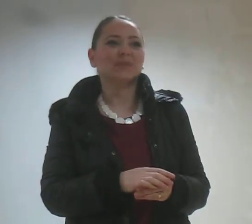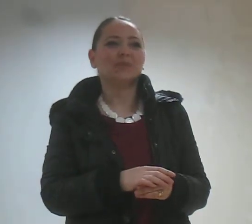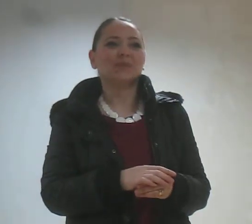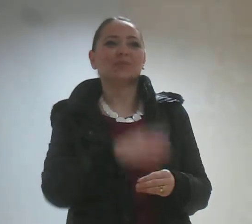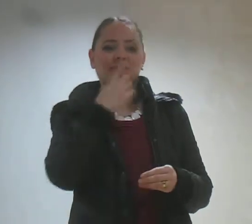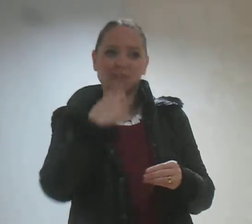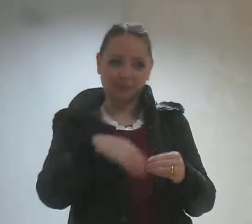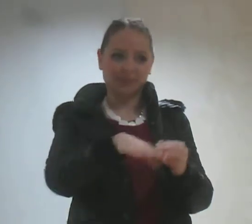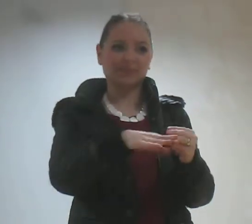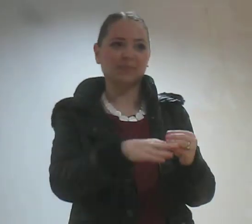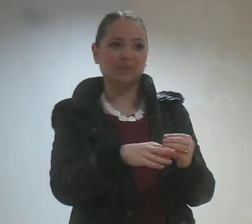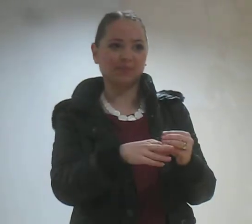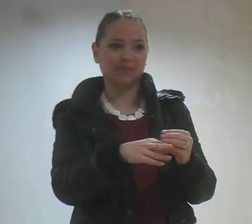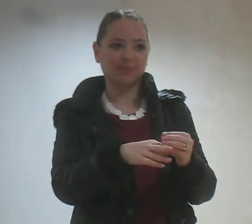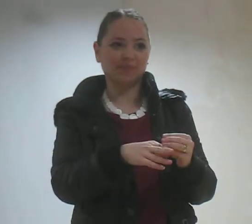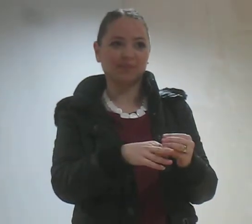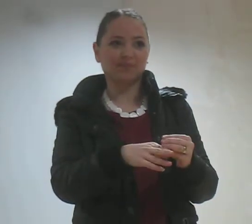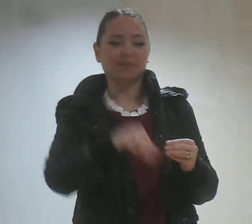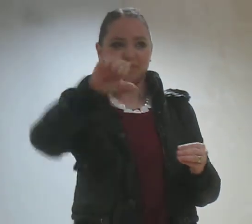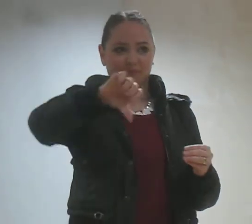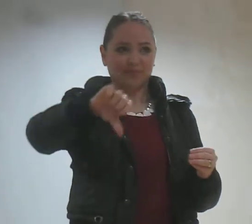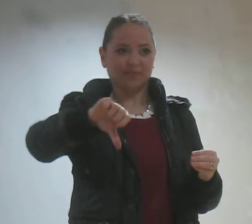Soğan. Soğan yok.